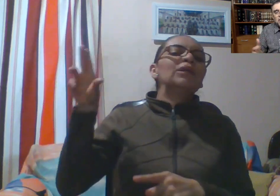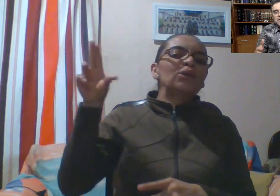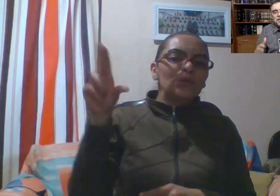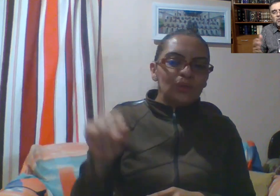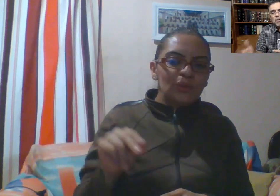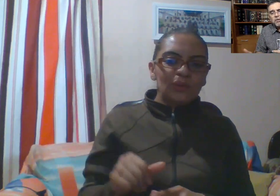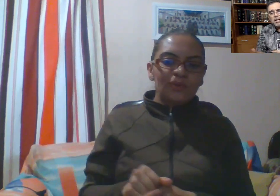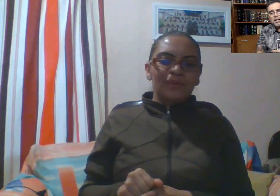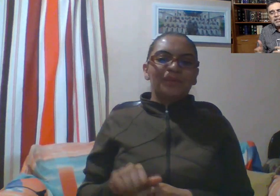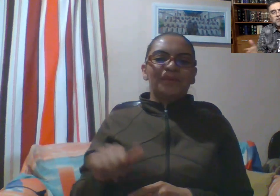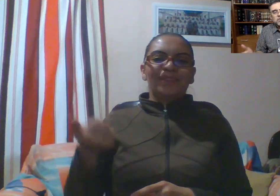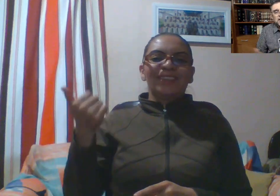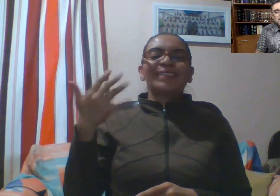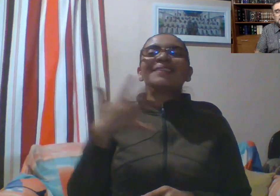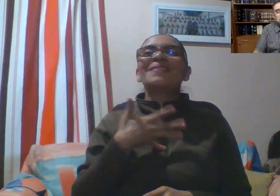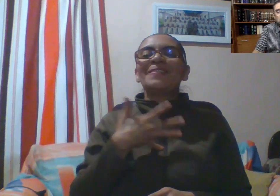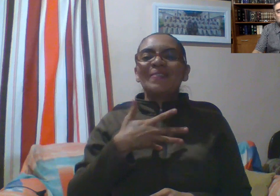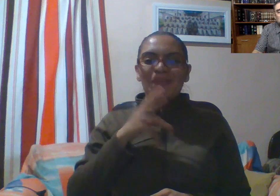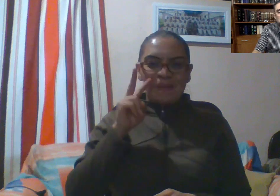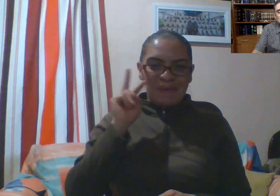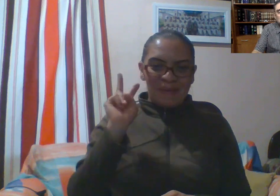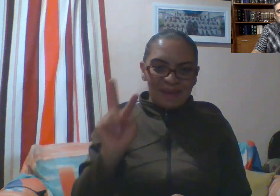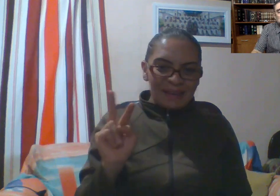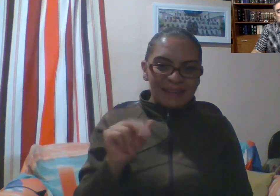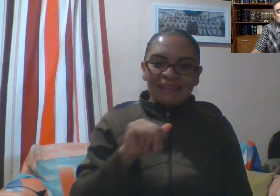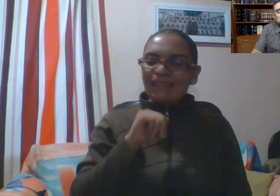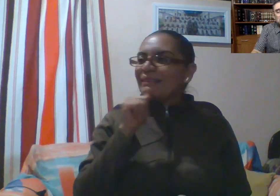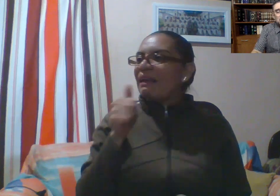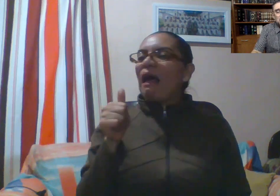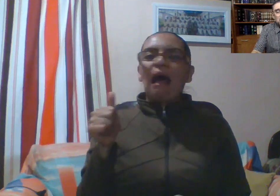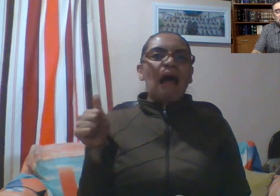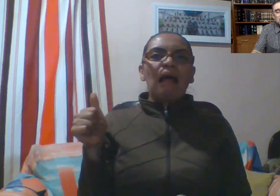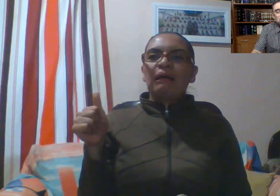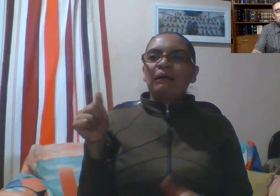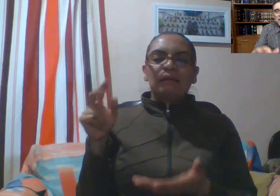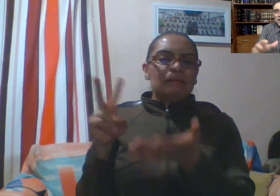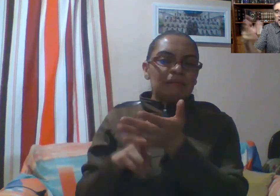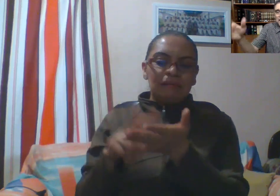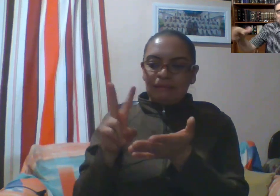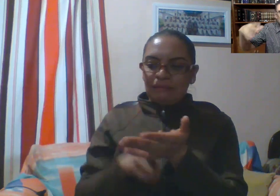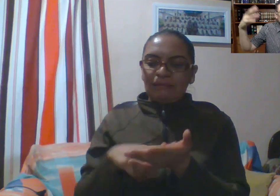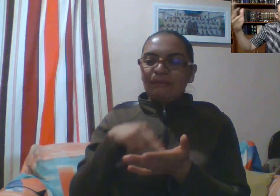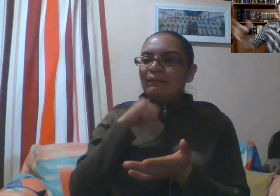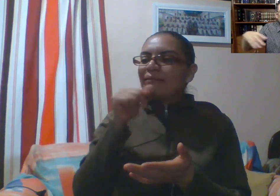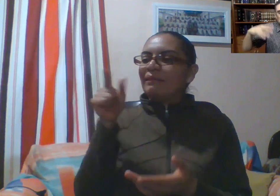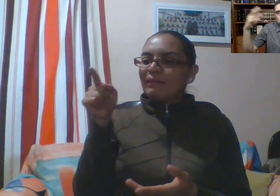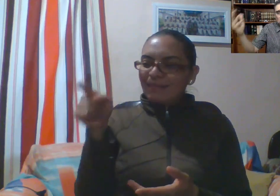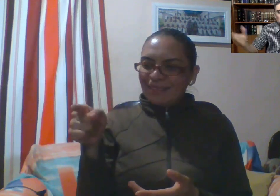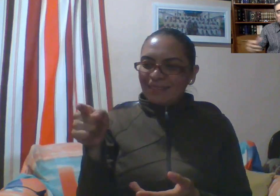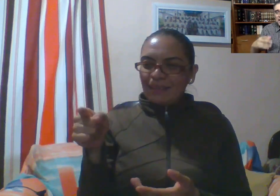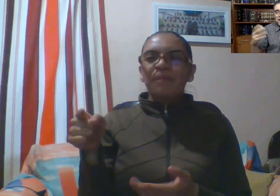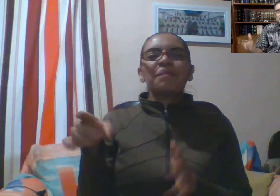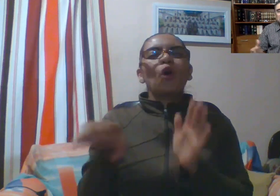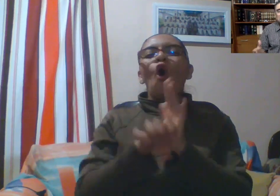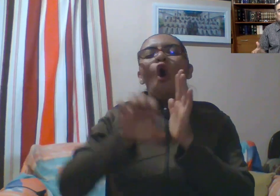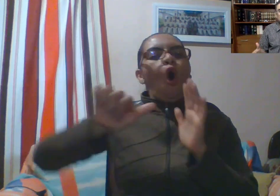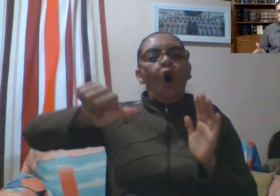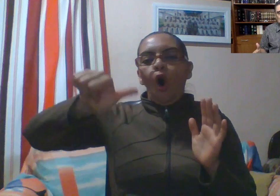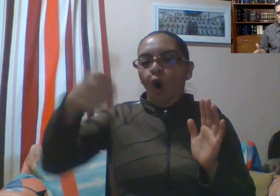la cebolla o nadie te considera ni te valora? Eso es lo que se habla en la psicología popular, acerca del jamón del sándwich.